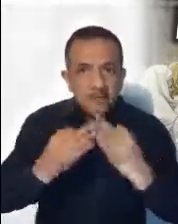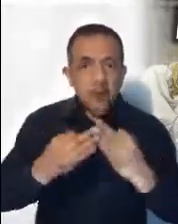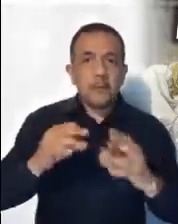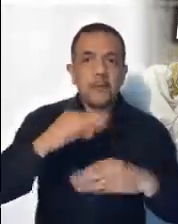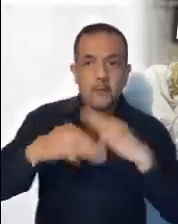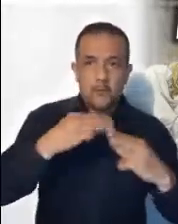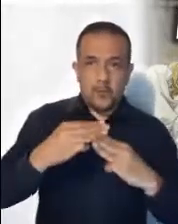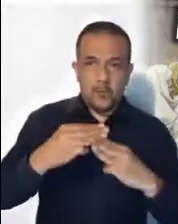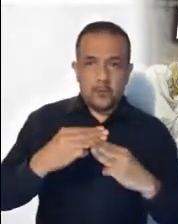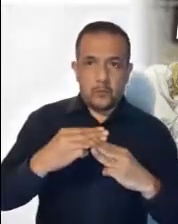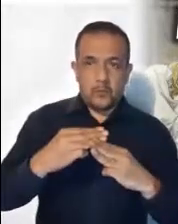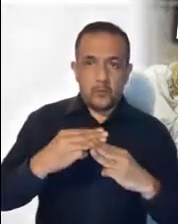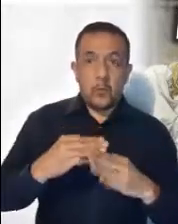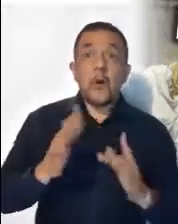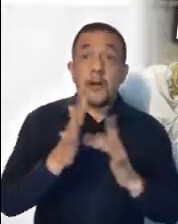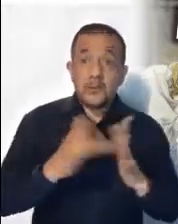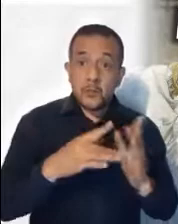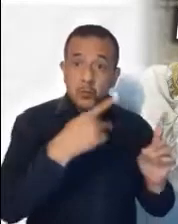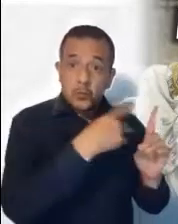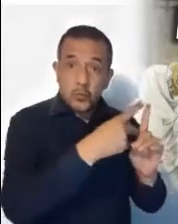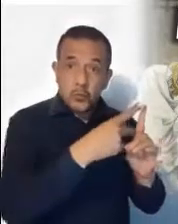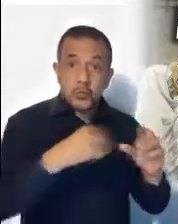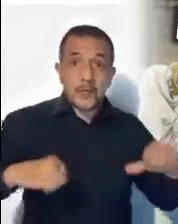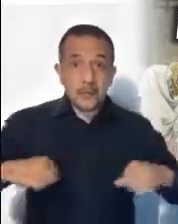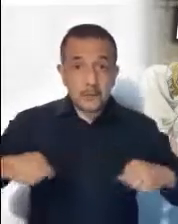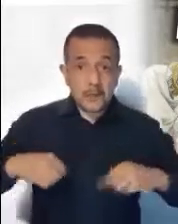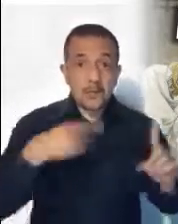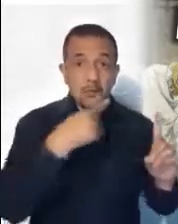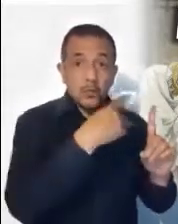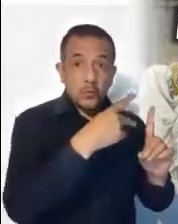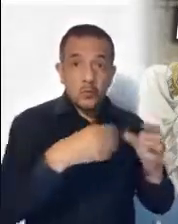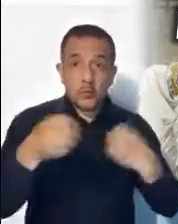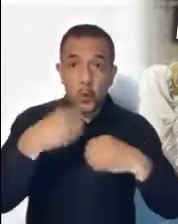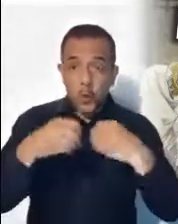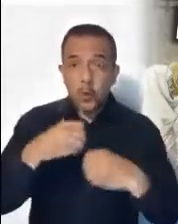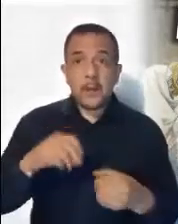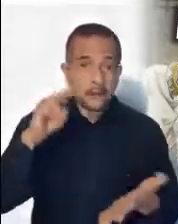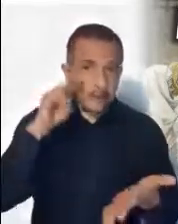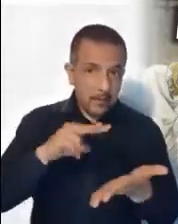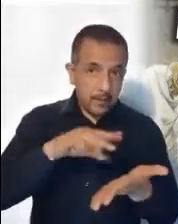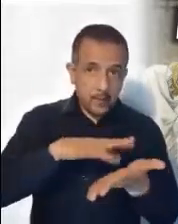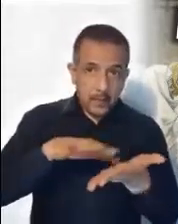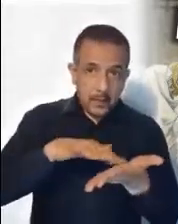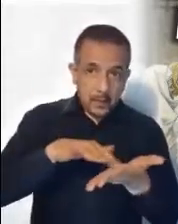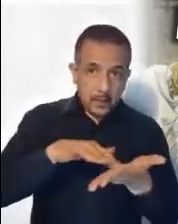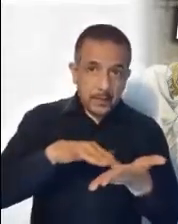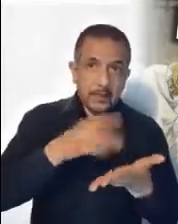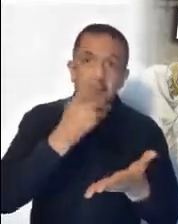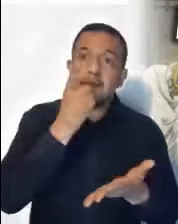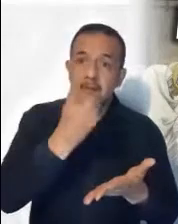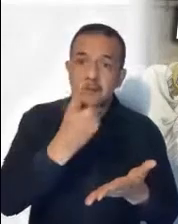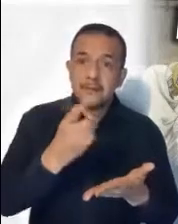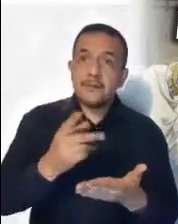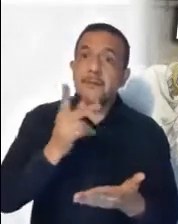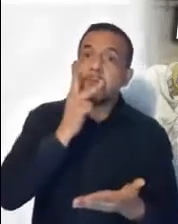La razón y la finalidad de las obras de Jesús las expresa en este mismo texto. Porque el Padre y yo somos